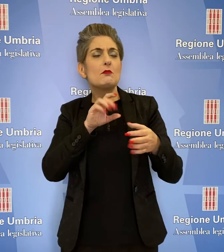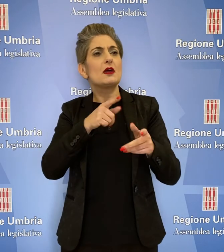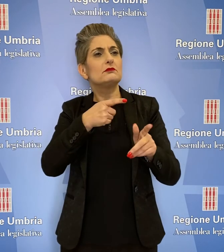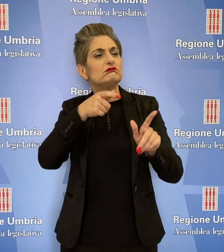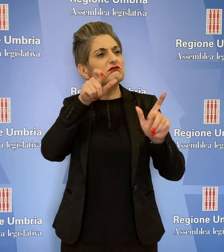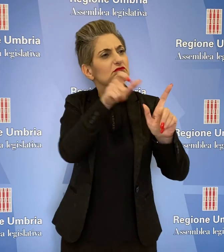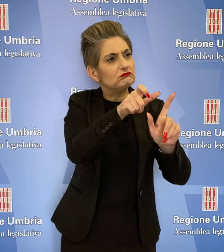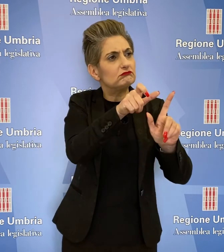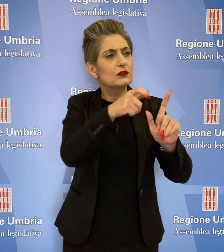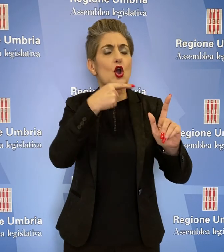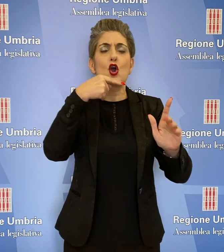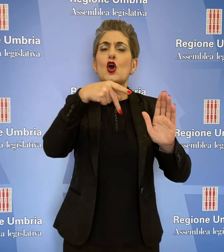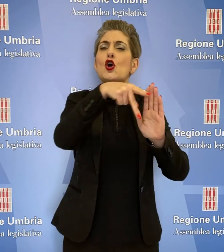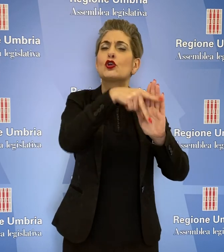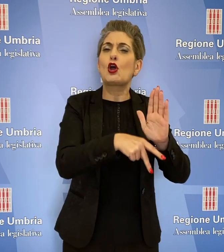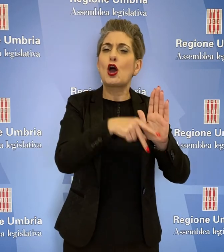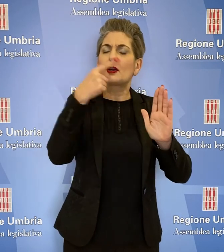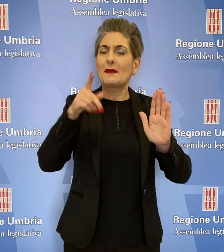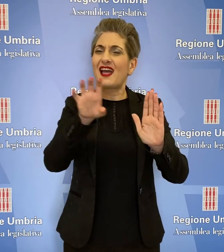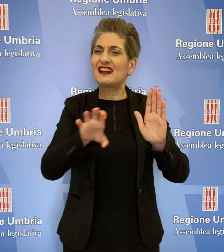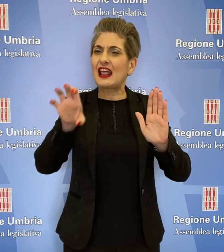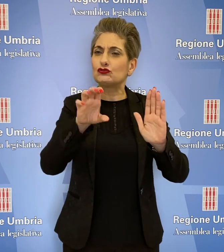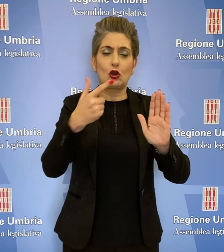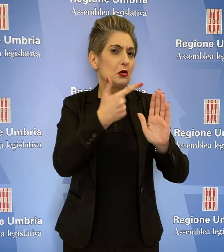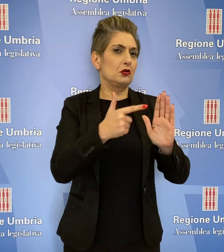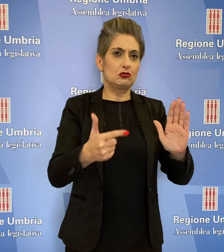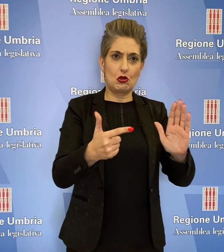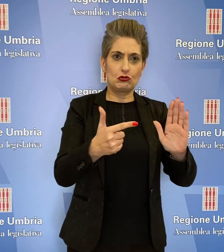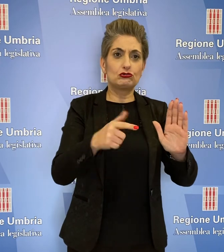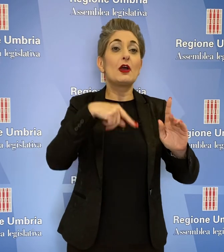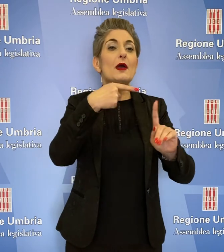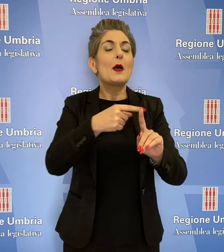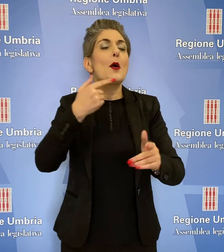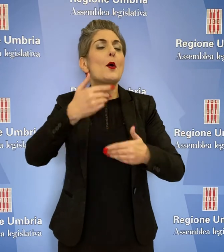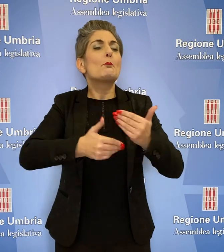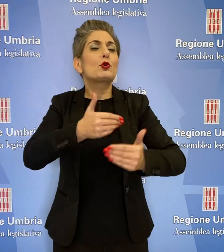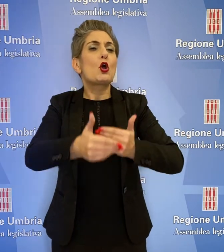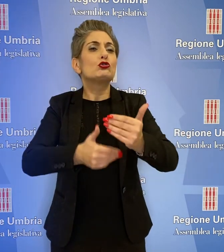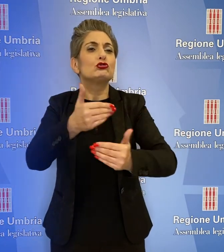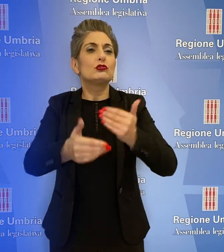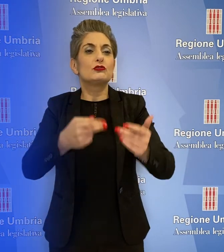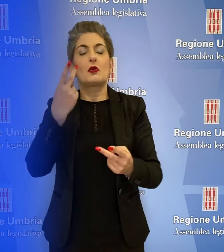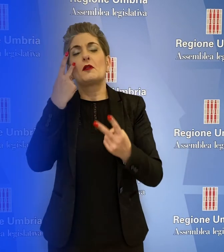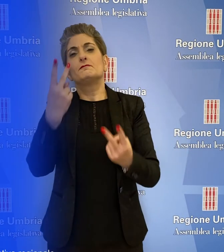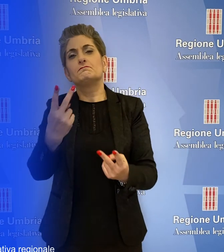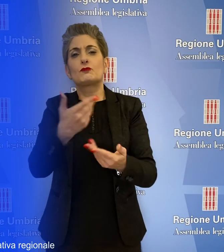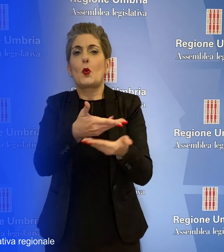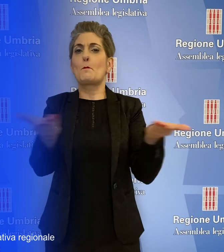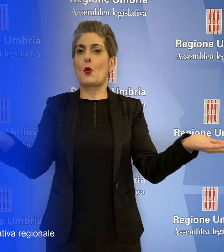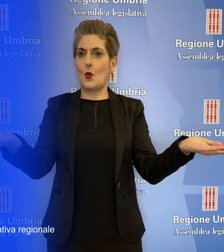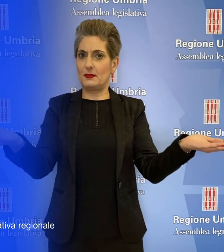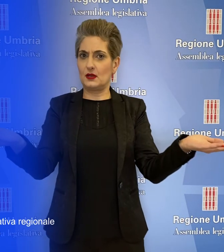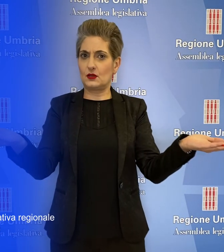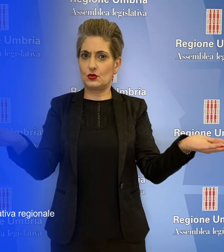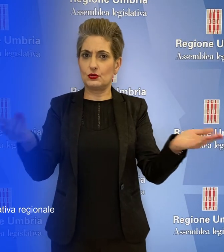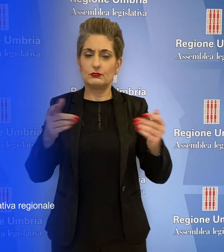si applicano le norme sulle nomine regionali. La procedura in questo caso è quella dell'evidenza